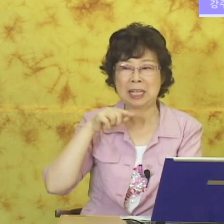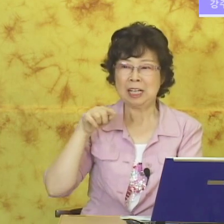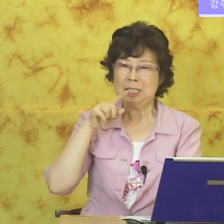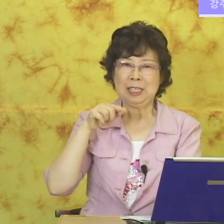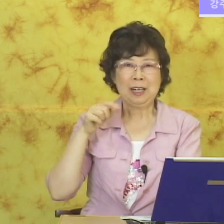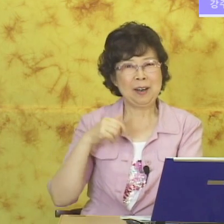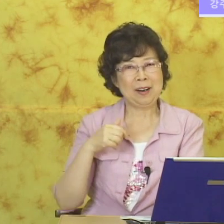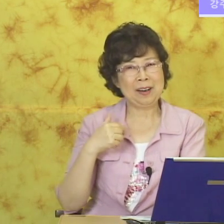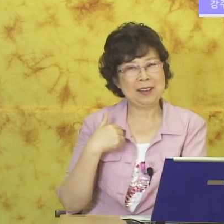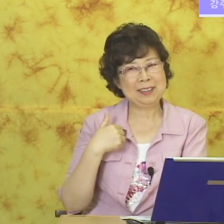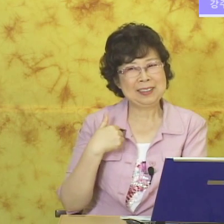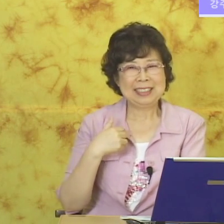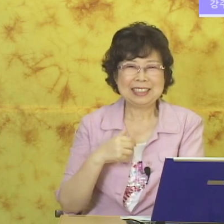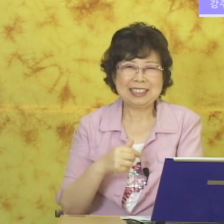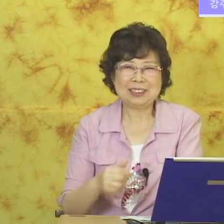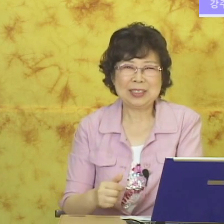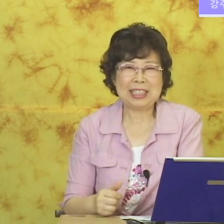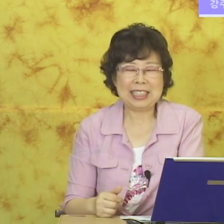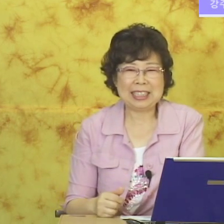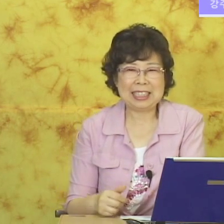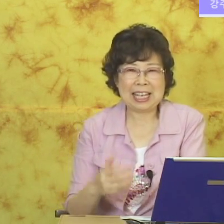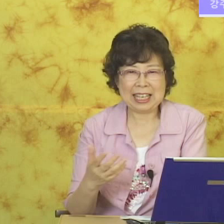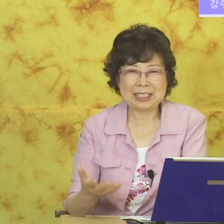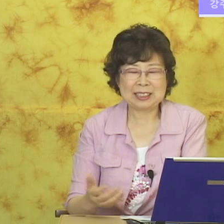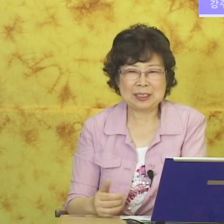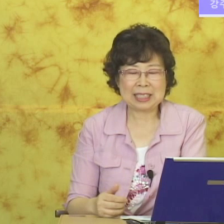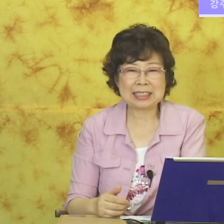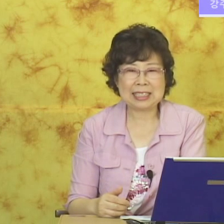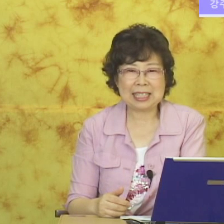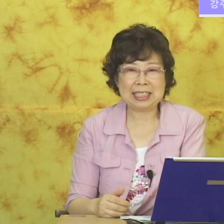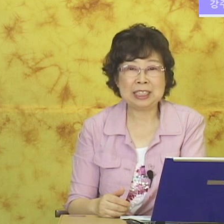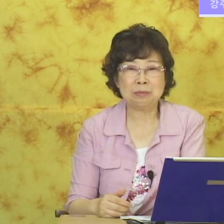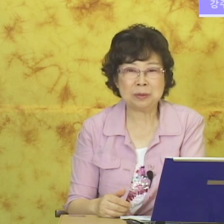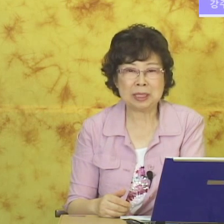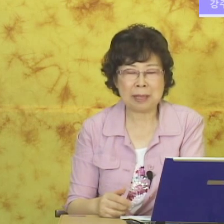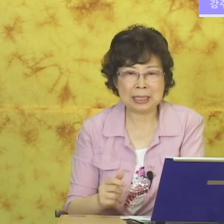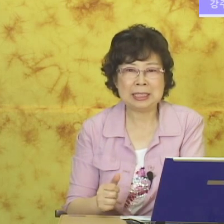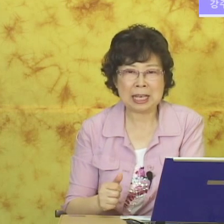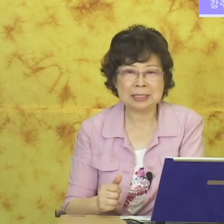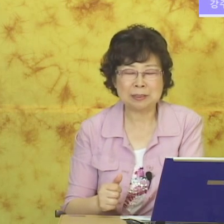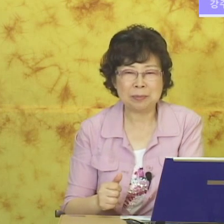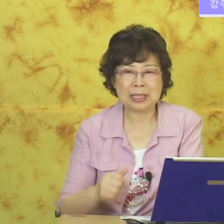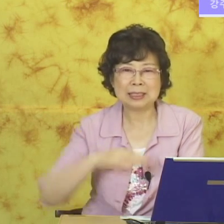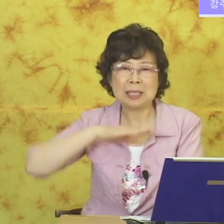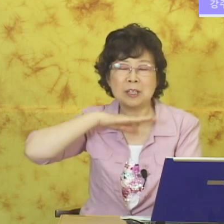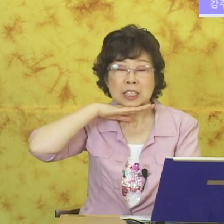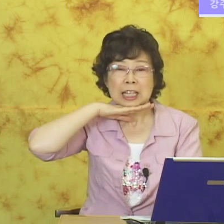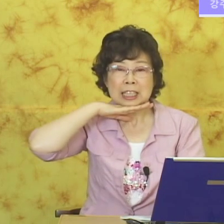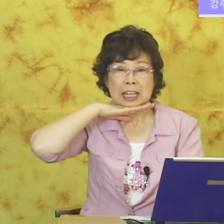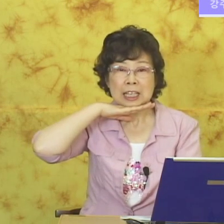이거는 저는 우리 학생들한테 시험 문제 반드시 내는 겁니다. 자 이거 기다리다.